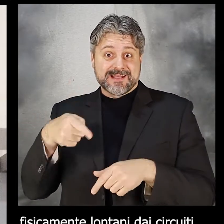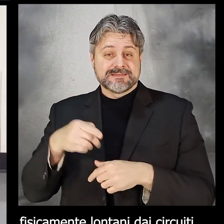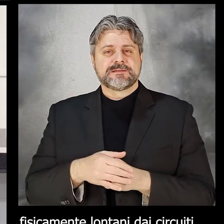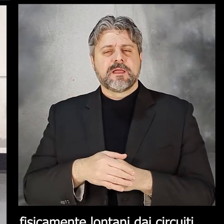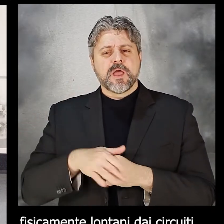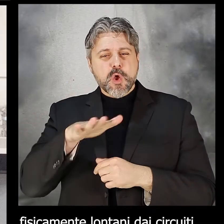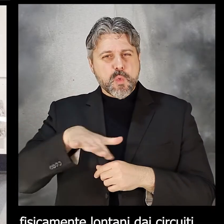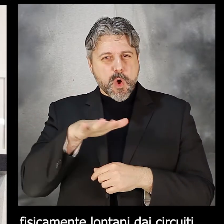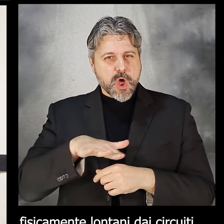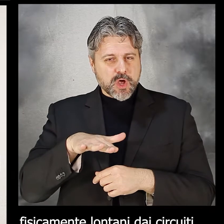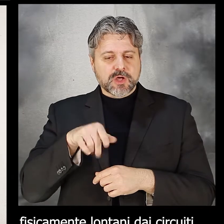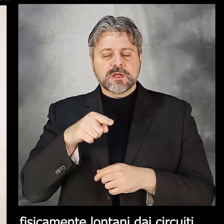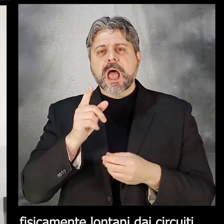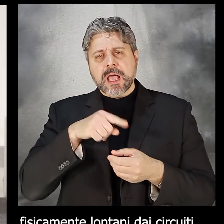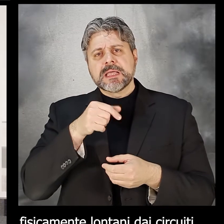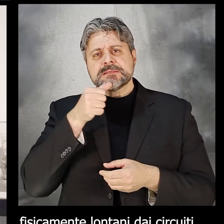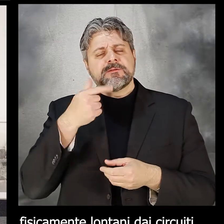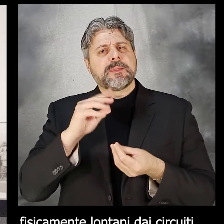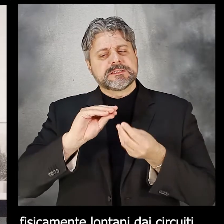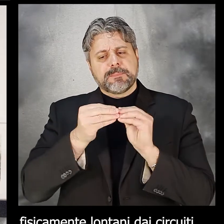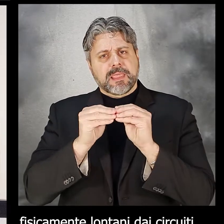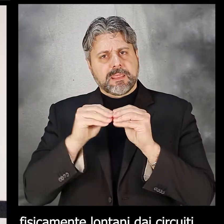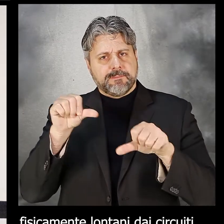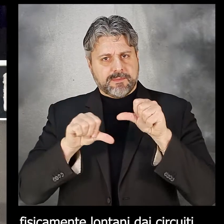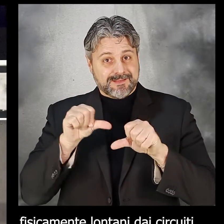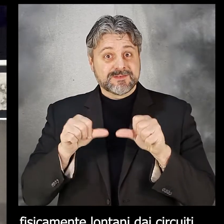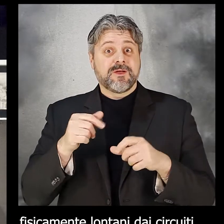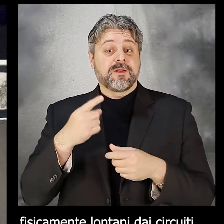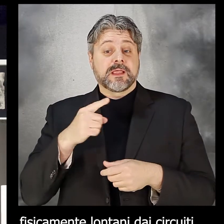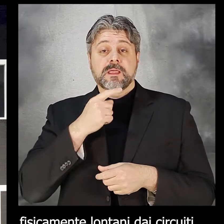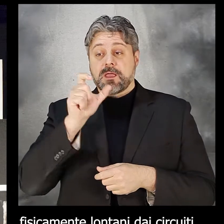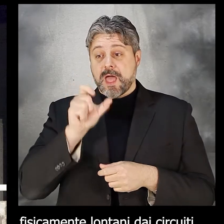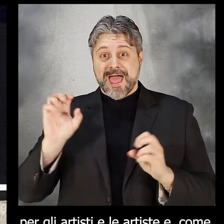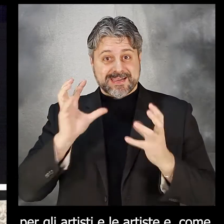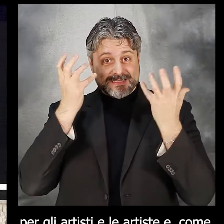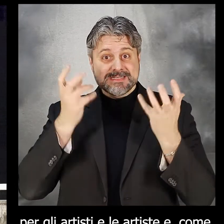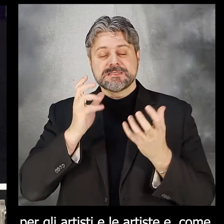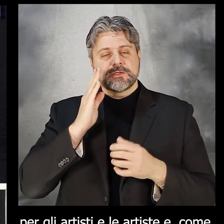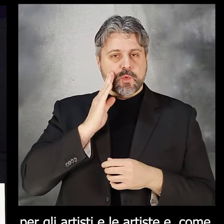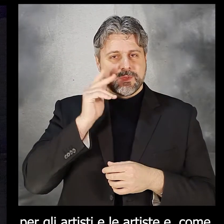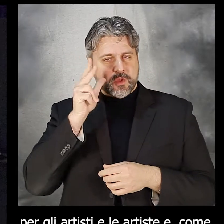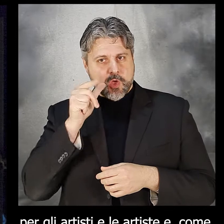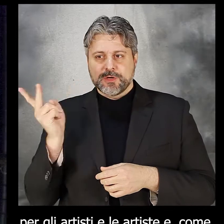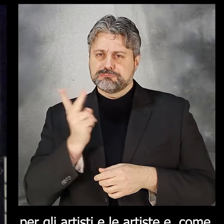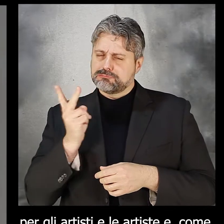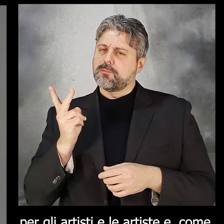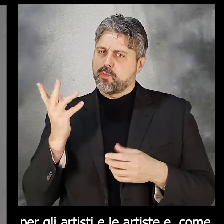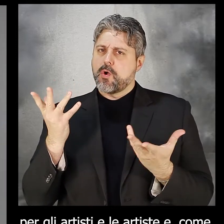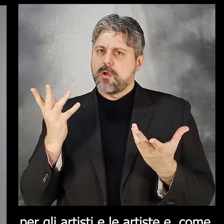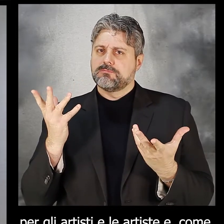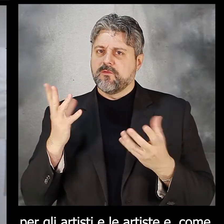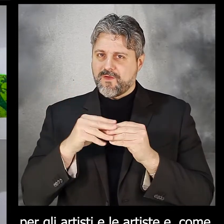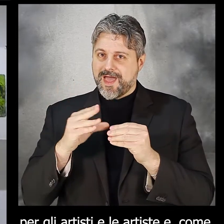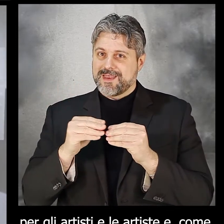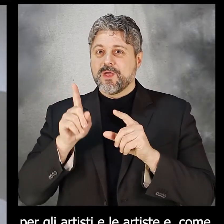soprattutto è un luogo aperto alla sperimentazione, ideato per gli artisti e le artiste